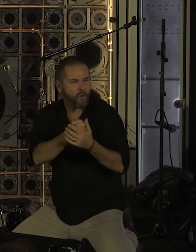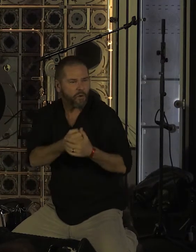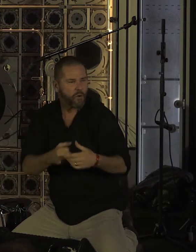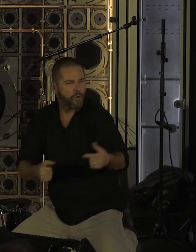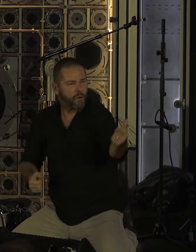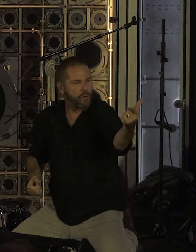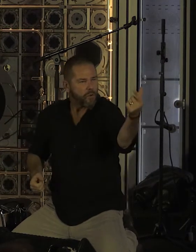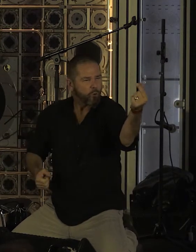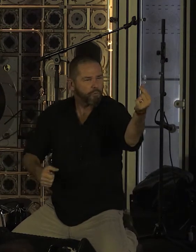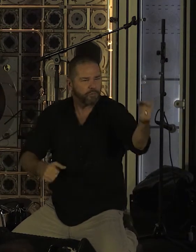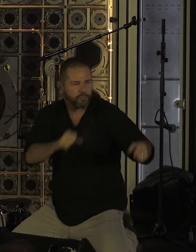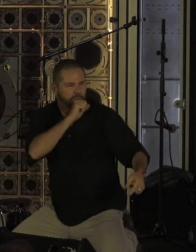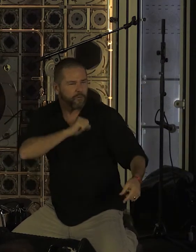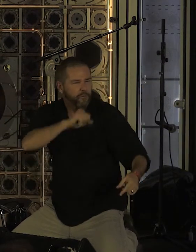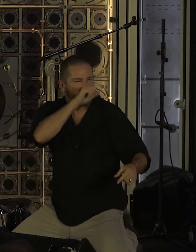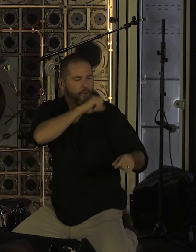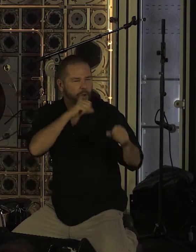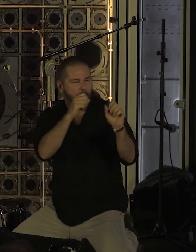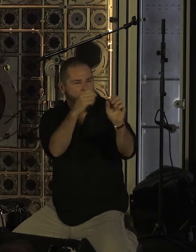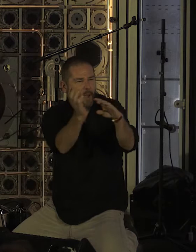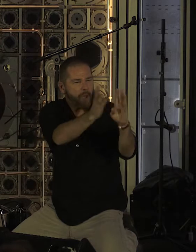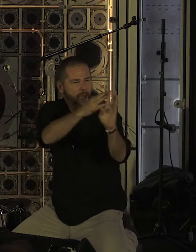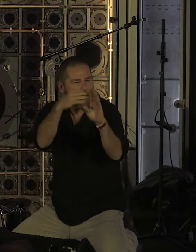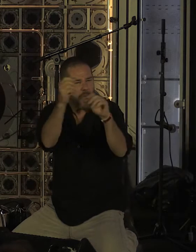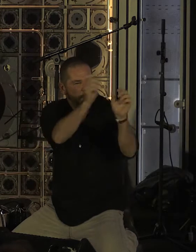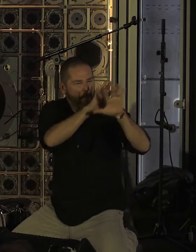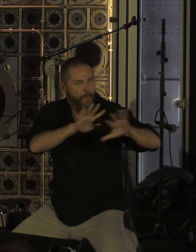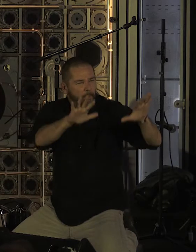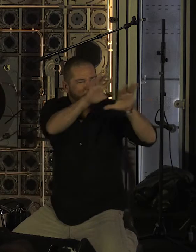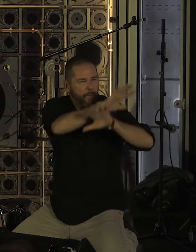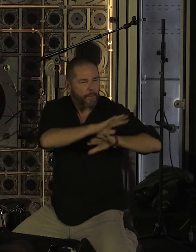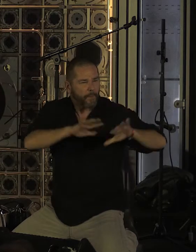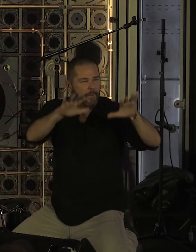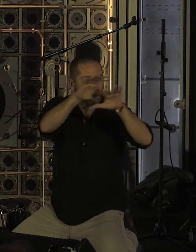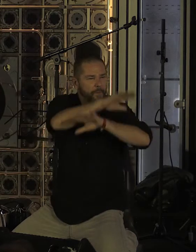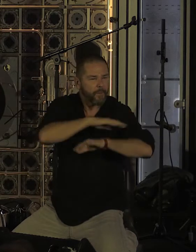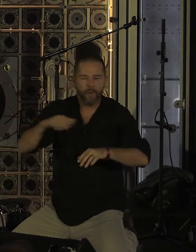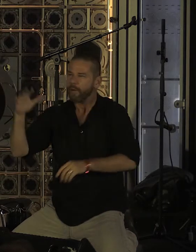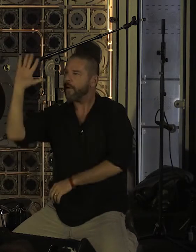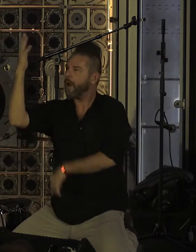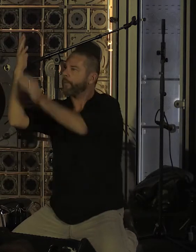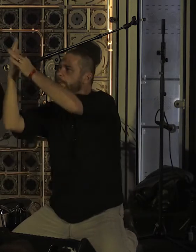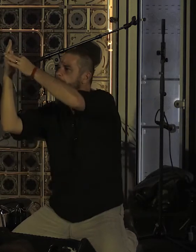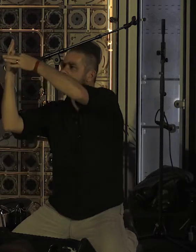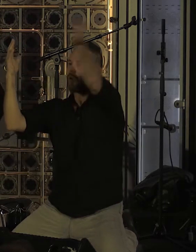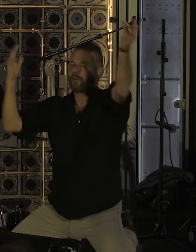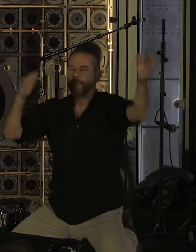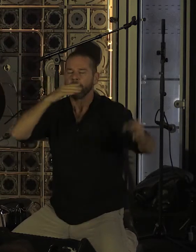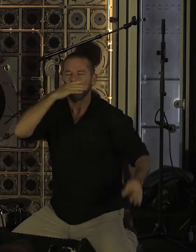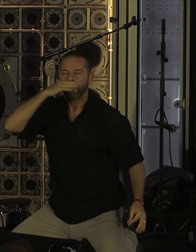Cueille une feuille d'eucalyptus Frotte l'odeur et grelette Sur les tendres parties de la femme